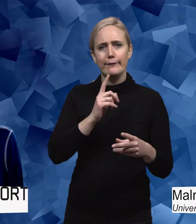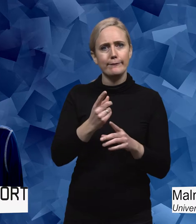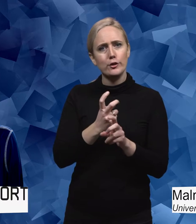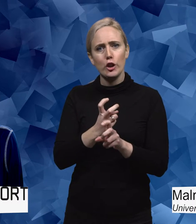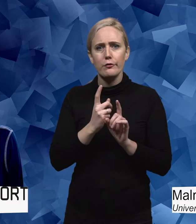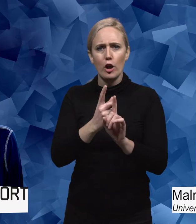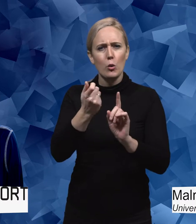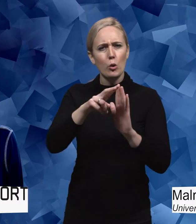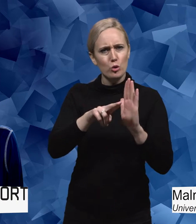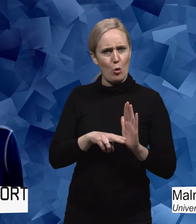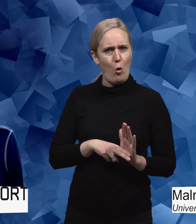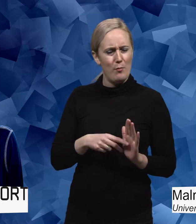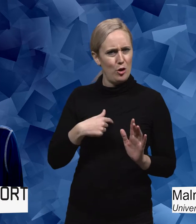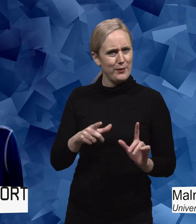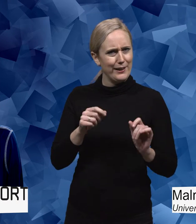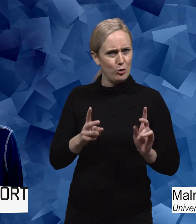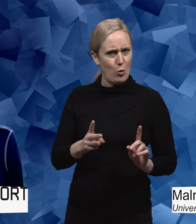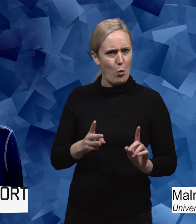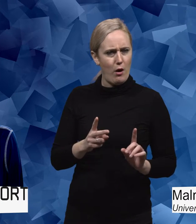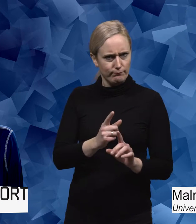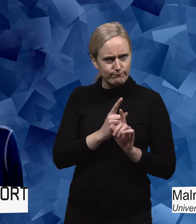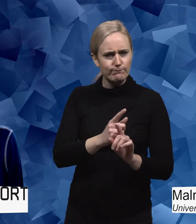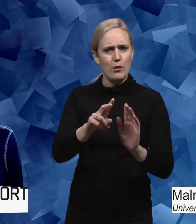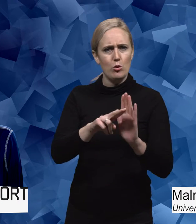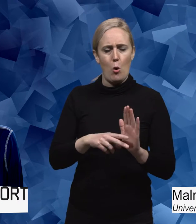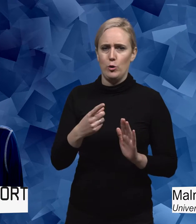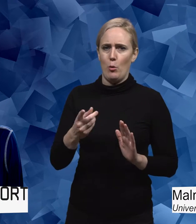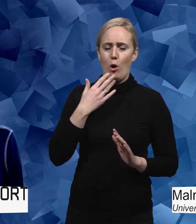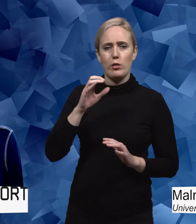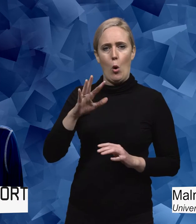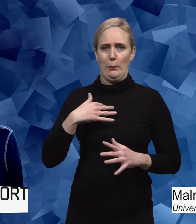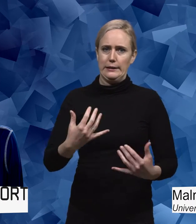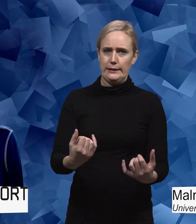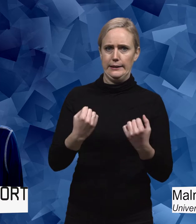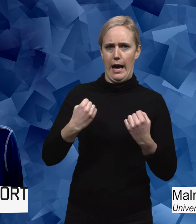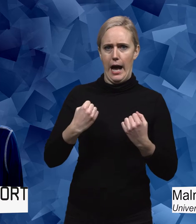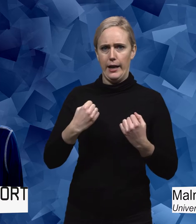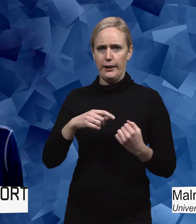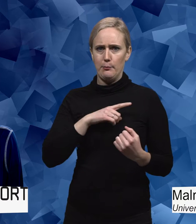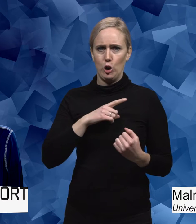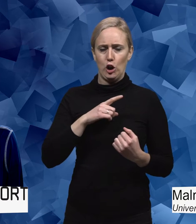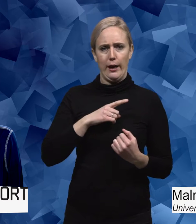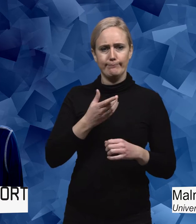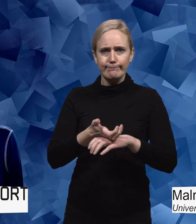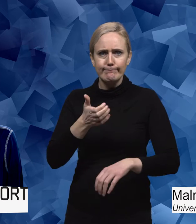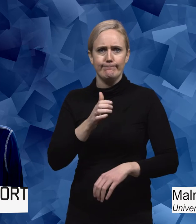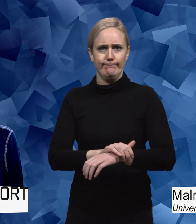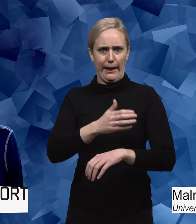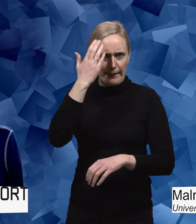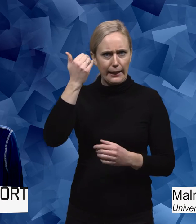norm, upptäckte jag. De pratade om att de var väldigt starka, de pratade om att de var väldigt kapabla, de kunde